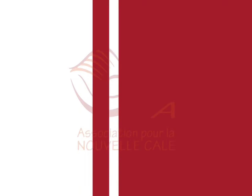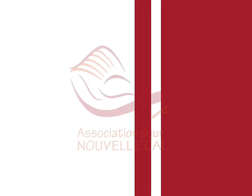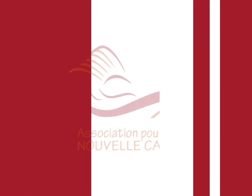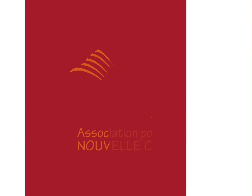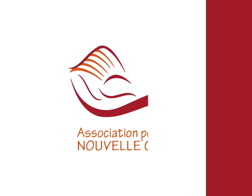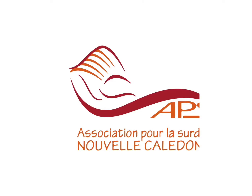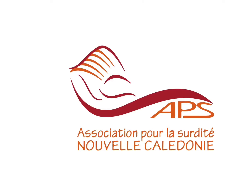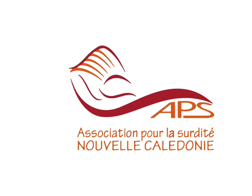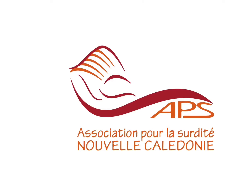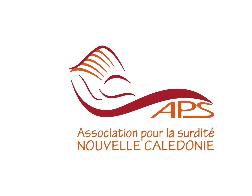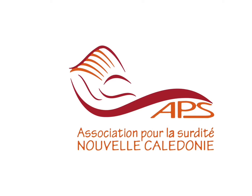Musique